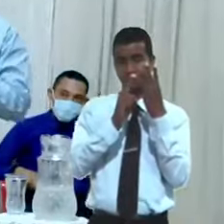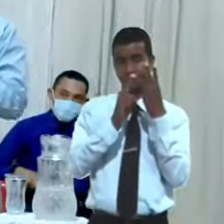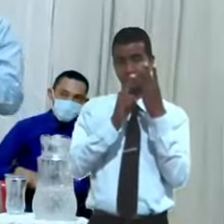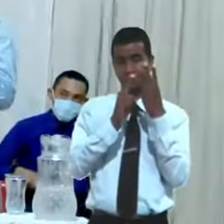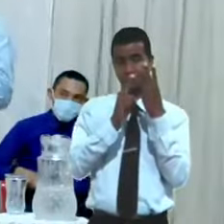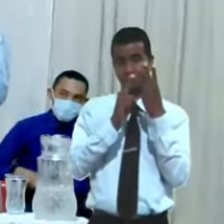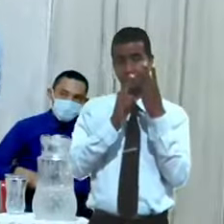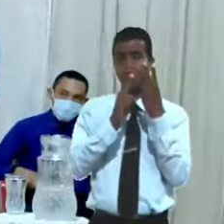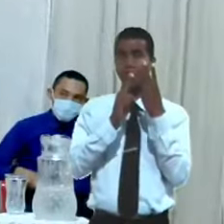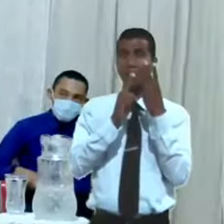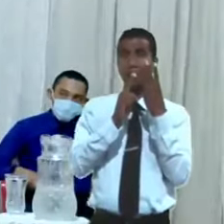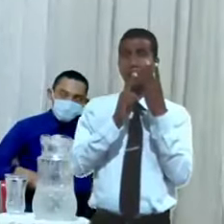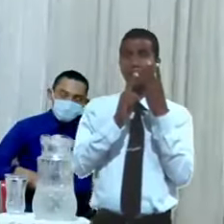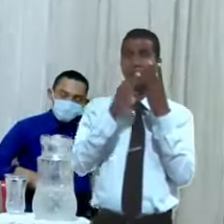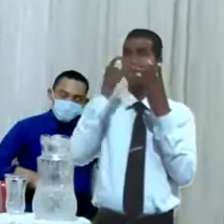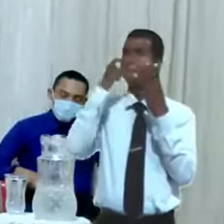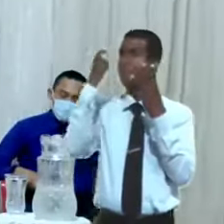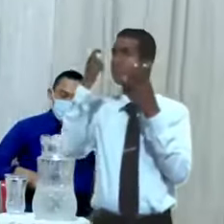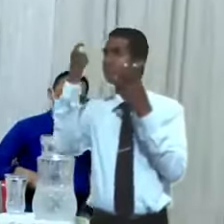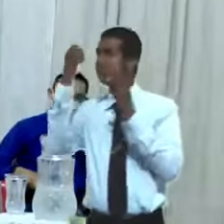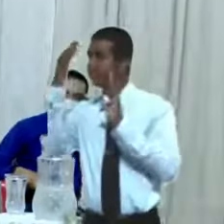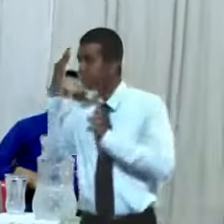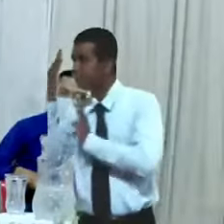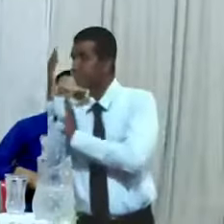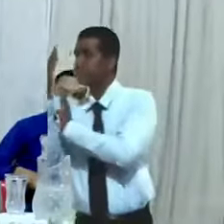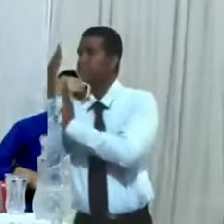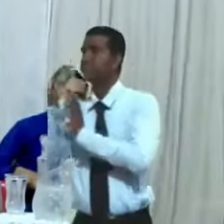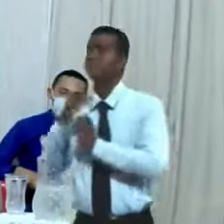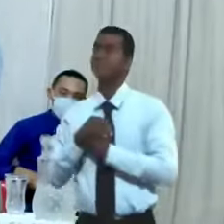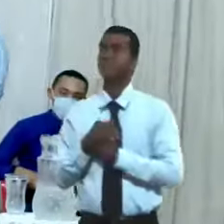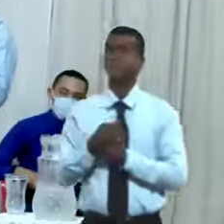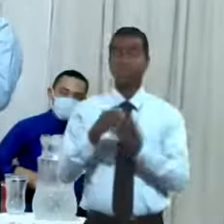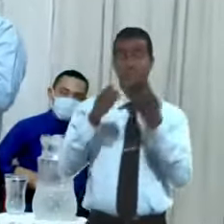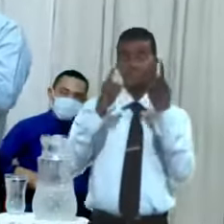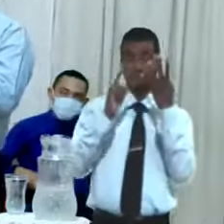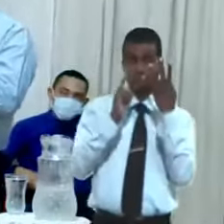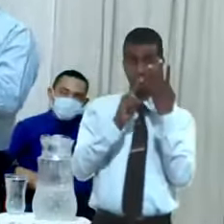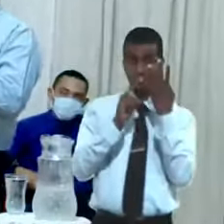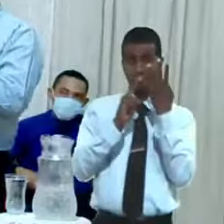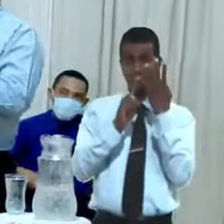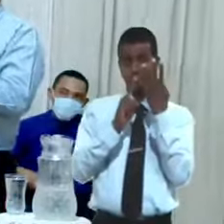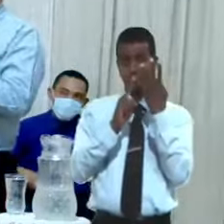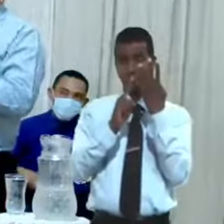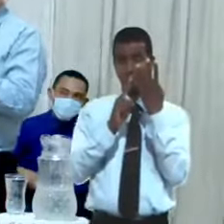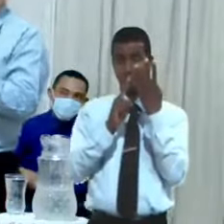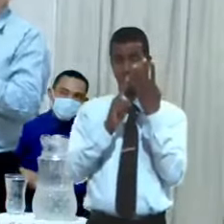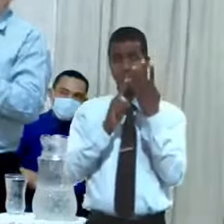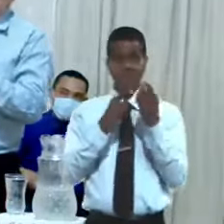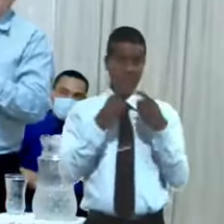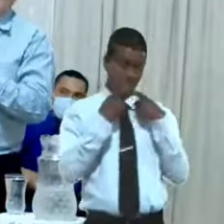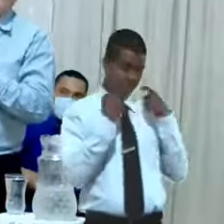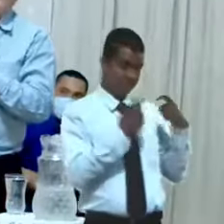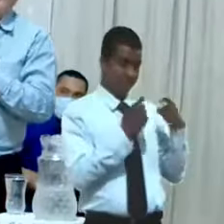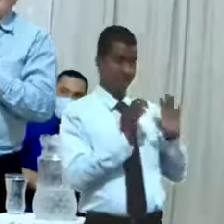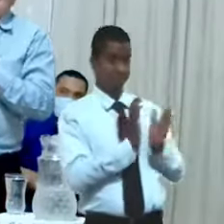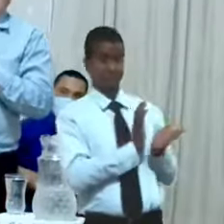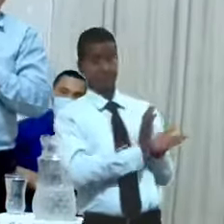y buscaren mi rostro, número cuatro, y se apartaren de sus malos caminos,